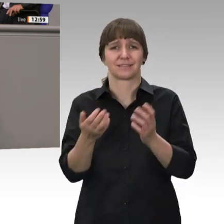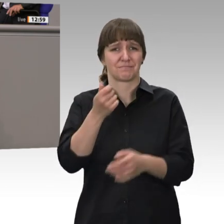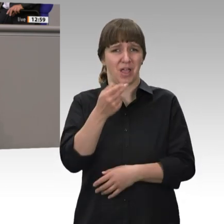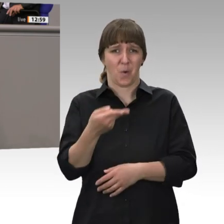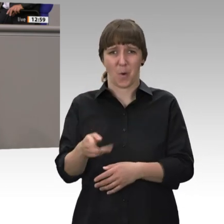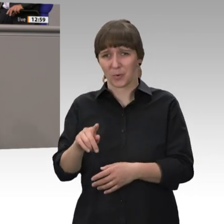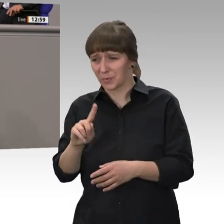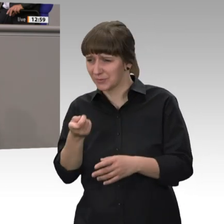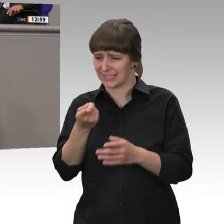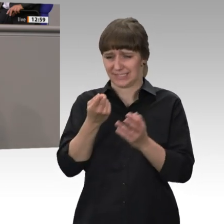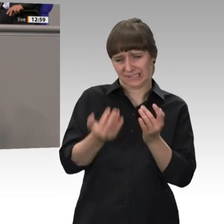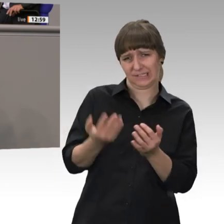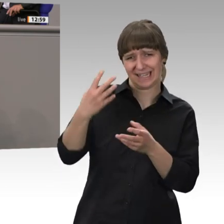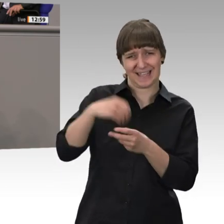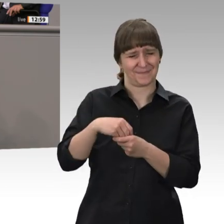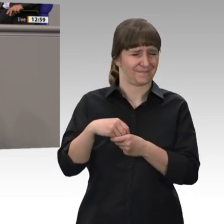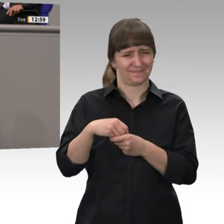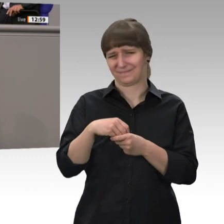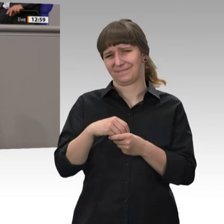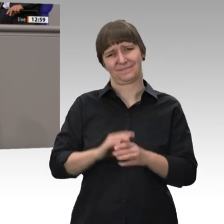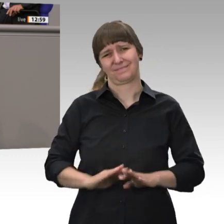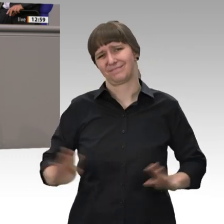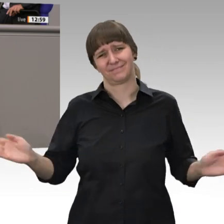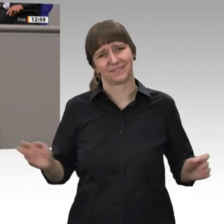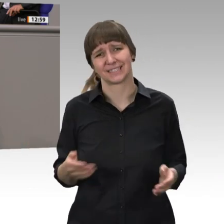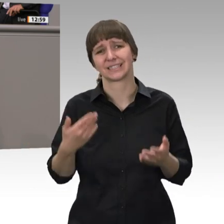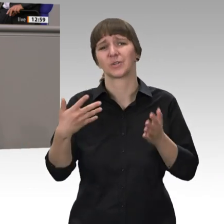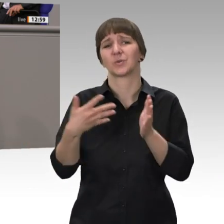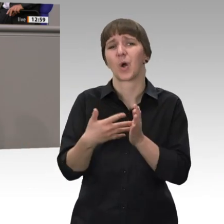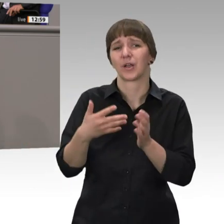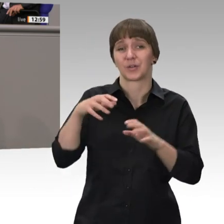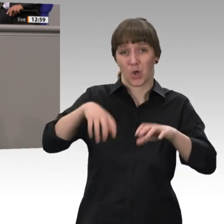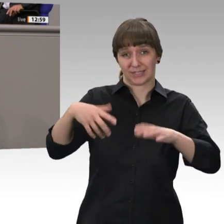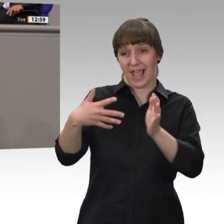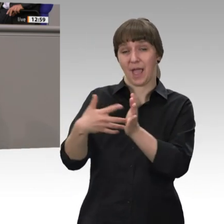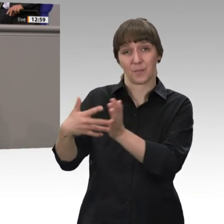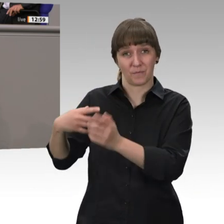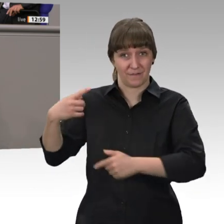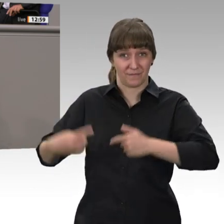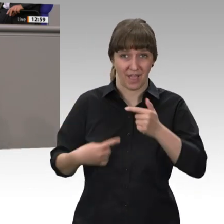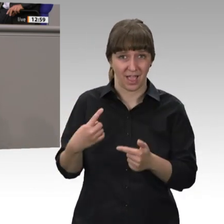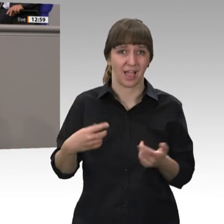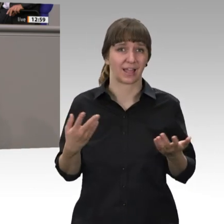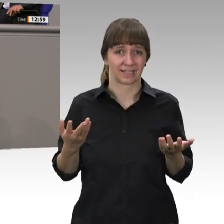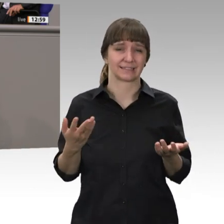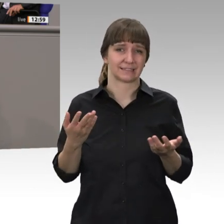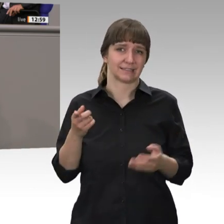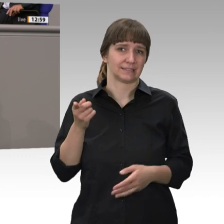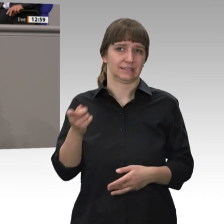ermitteln. Das Kontenabrufverfahren ist ja gewissermaßen die Elefantenbüchse zur Verfolgung